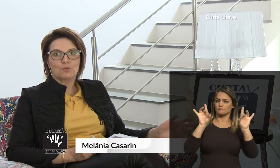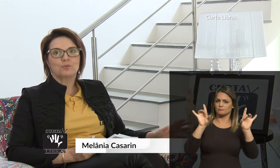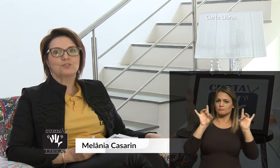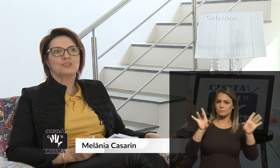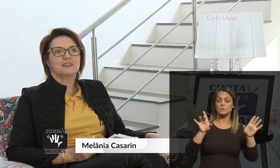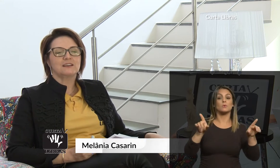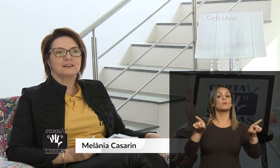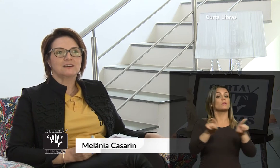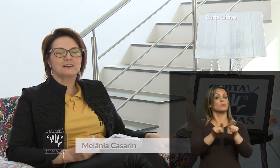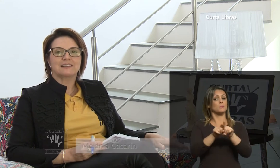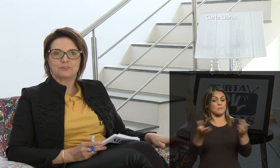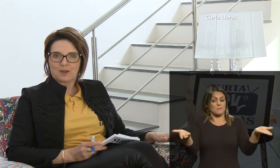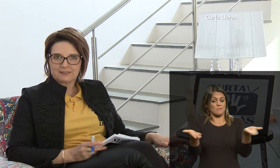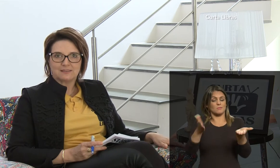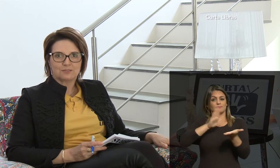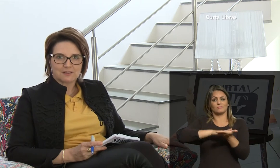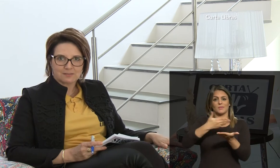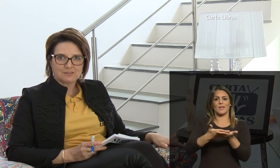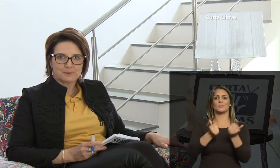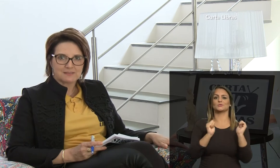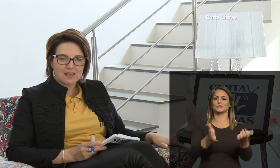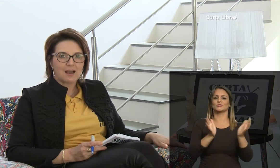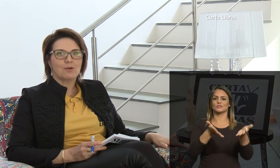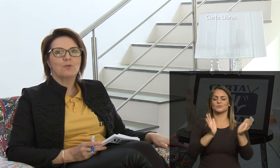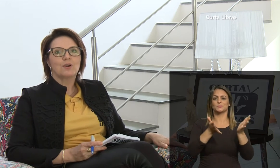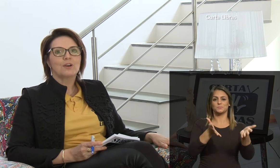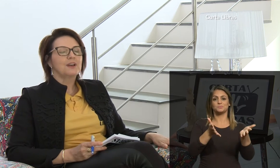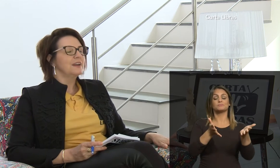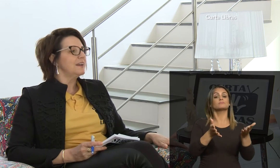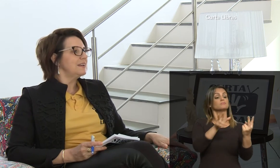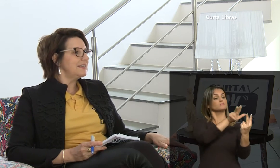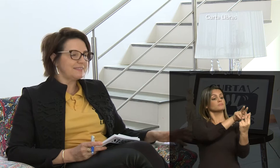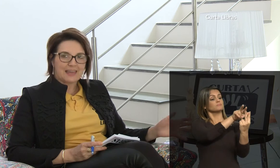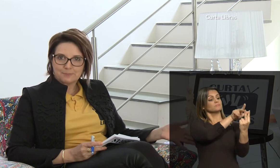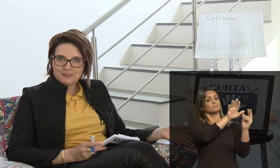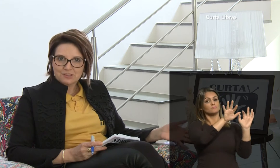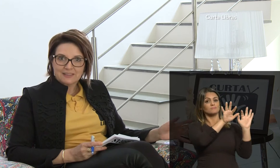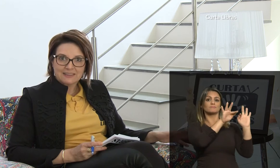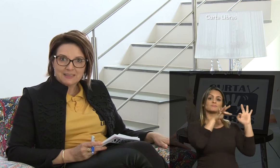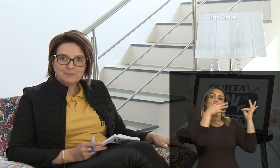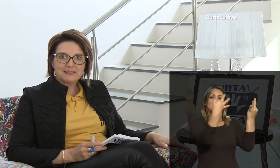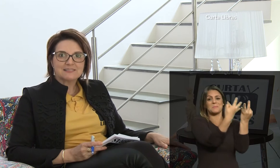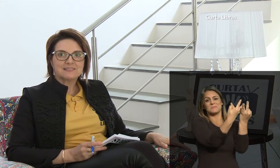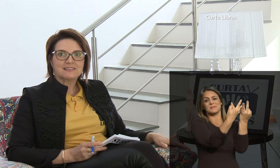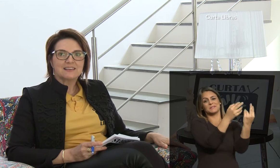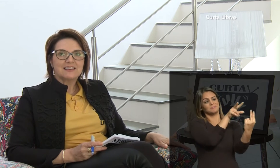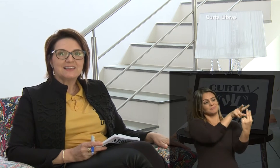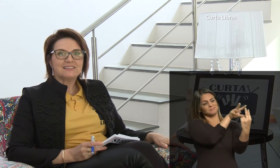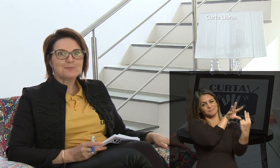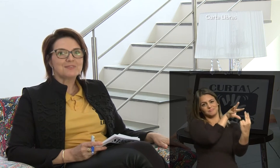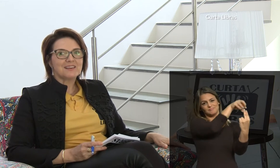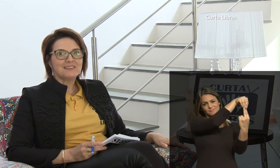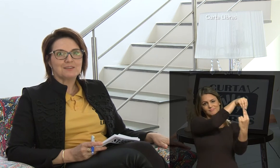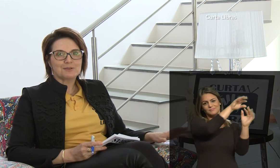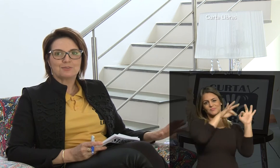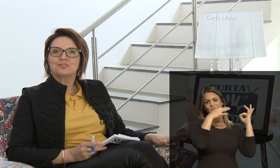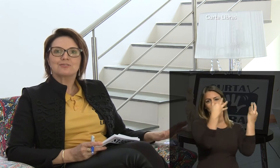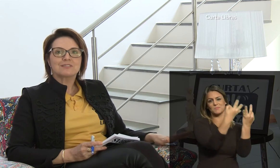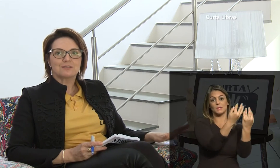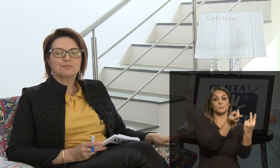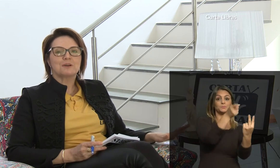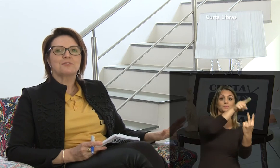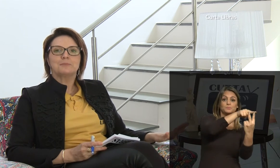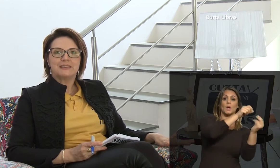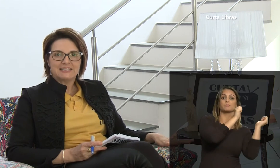e hoje graduada em Educação Especial, intérprete de Libras. E temos aí, então, a